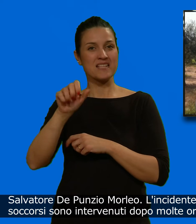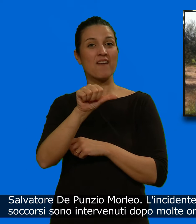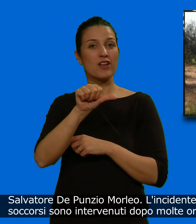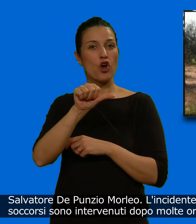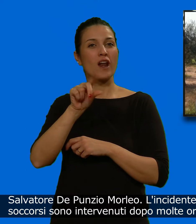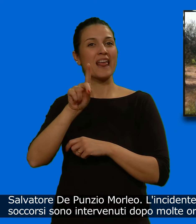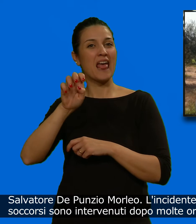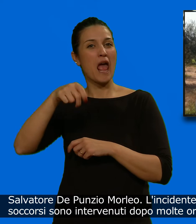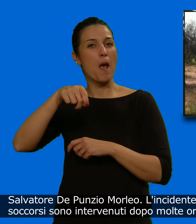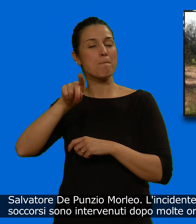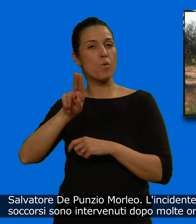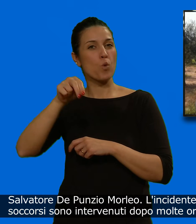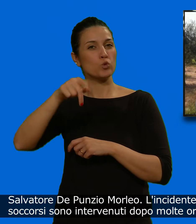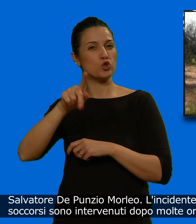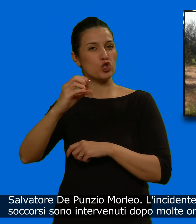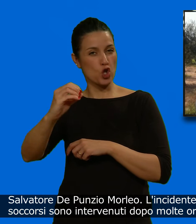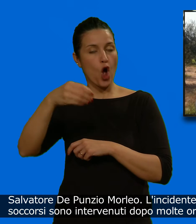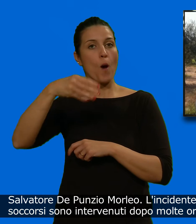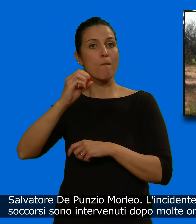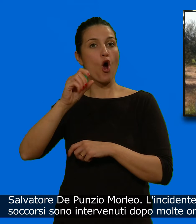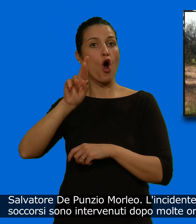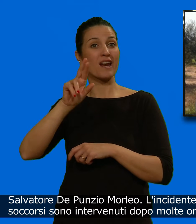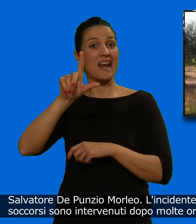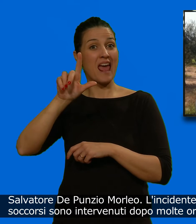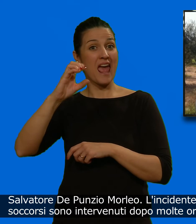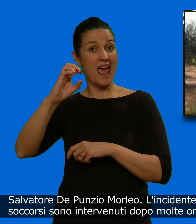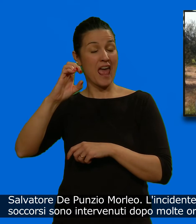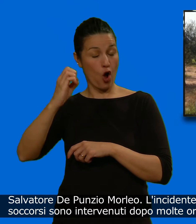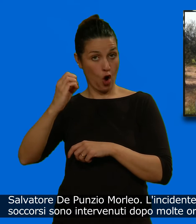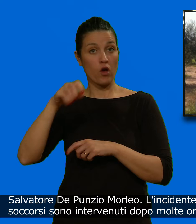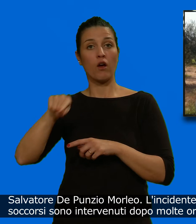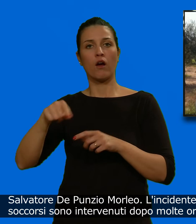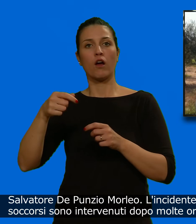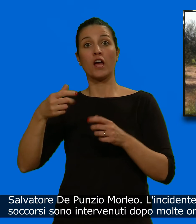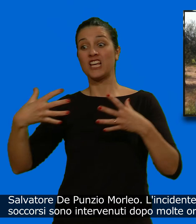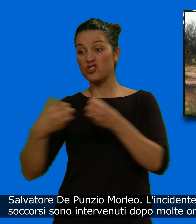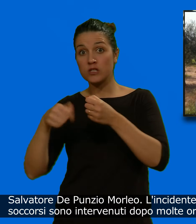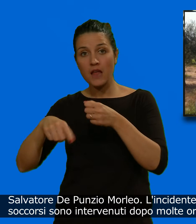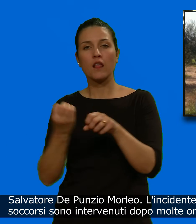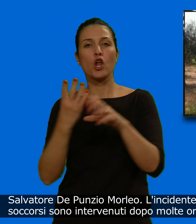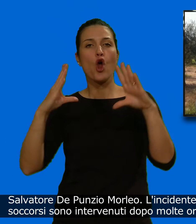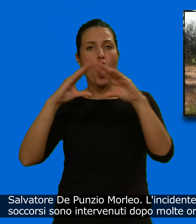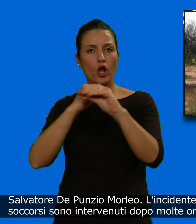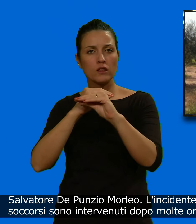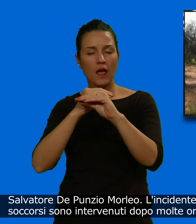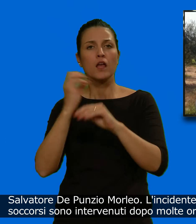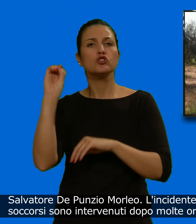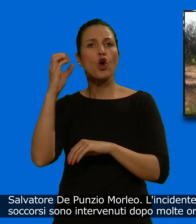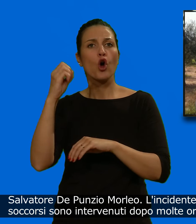L'incidente è avvenuto nella notte e i soccorsi sono intervenuti dopo molte ore all'alba del